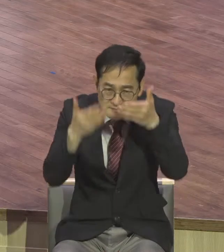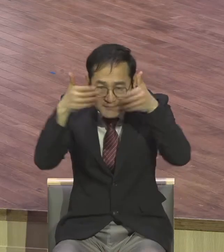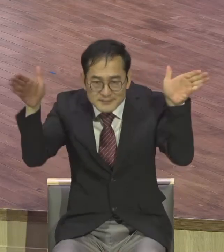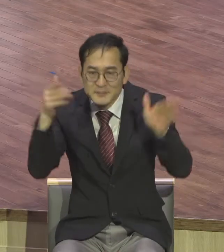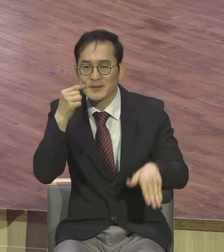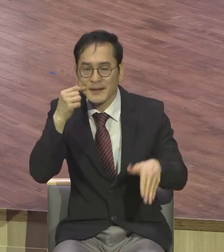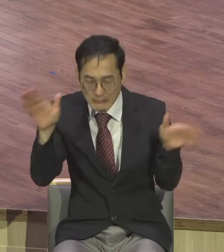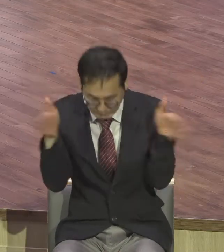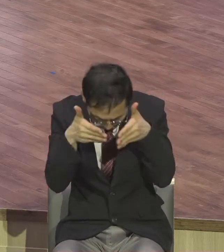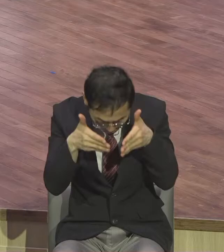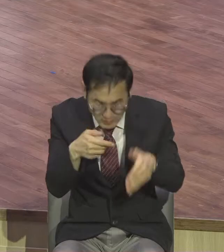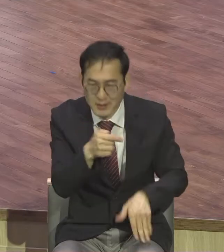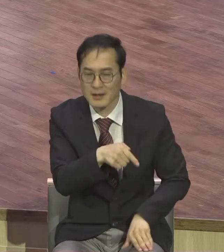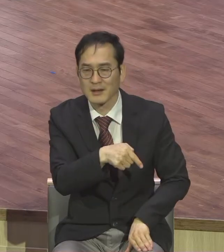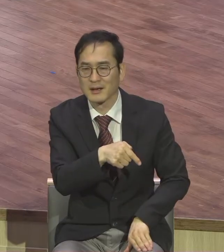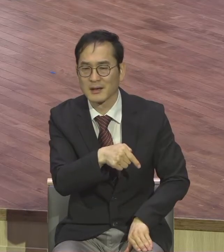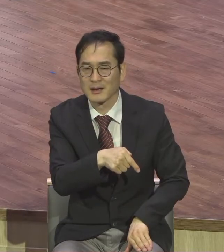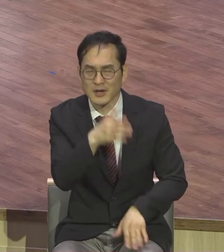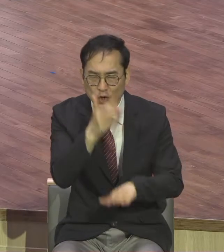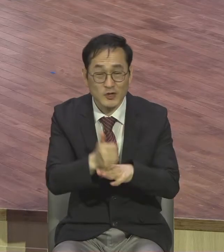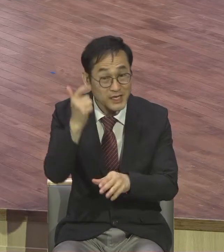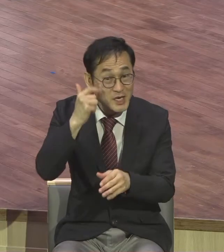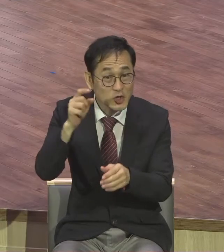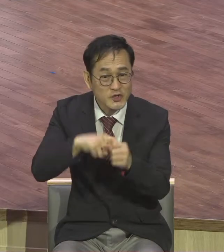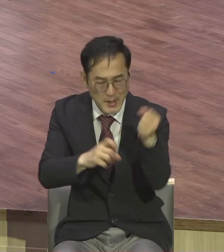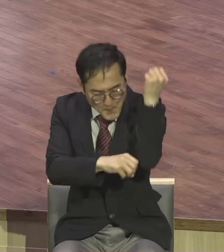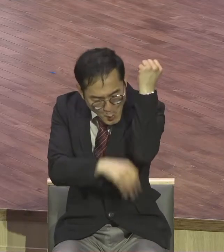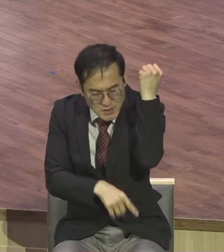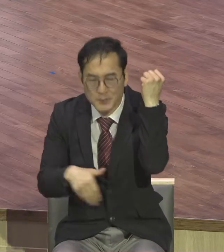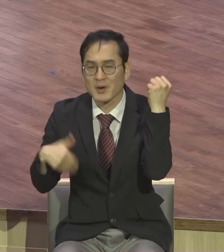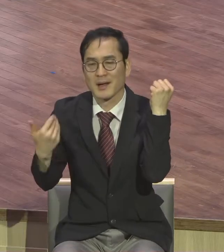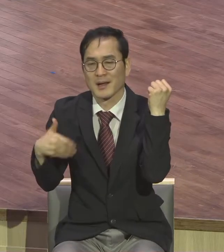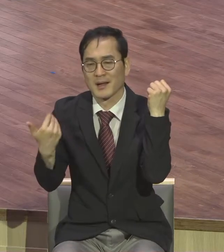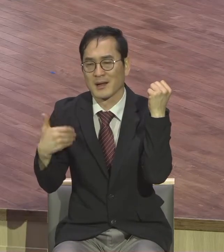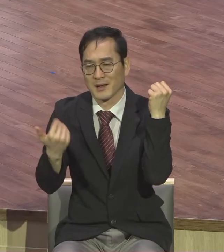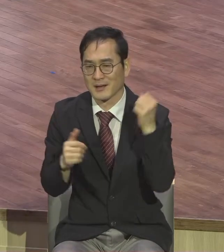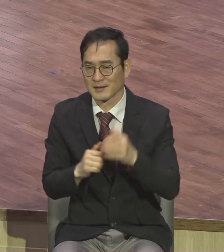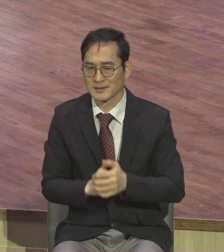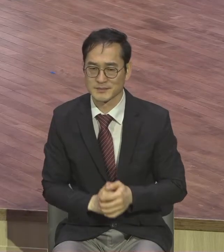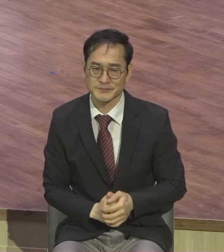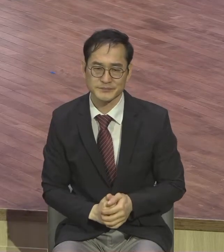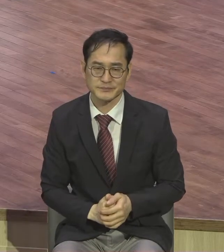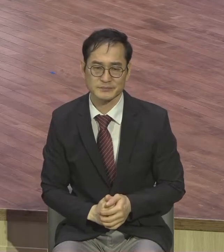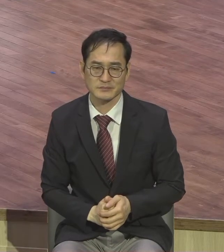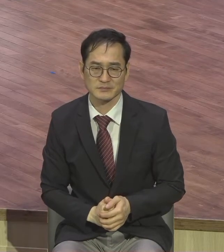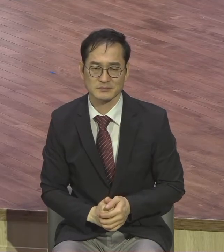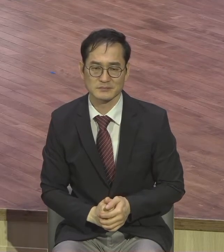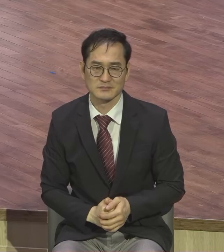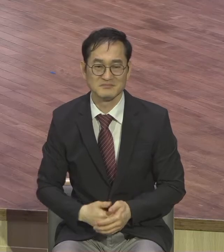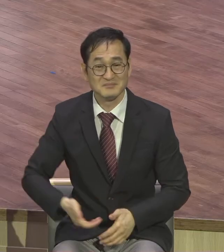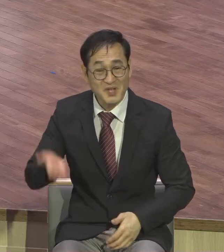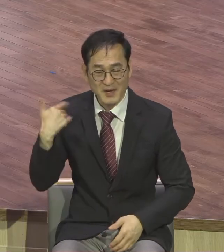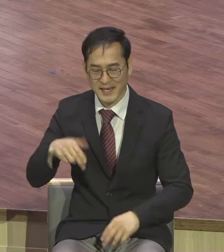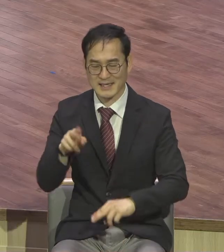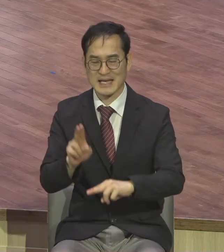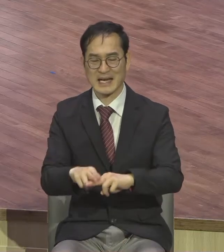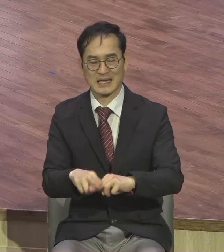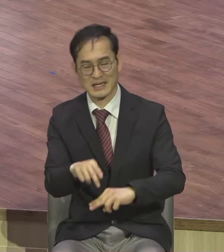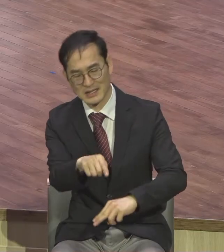교회가서도요 뭐 다른 거 서론 때문에 시험 들었다 자리 때문에 차 주차하다가 뭐 식당에 가서